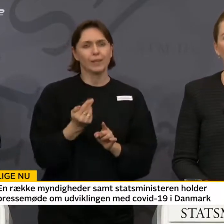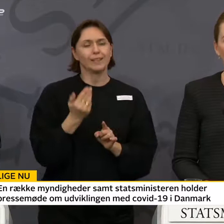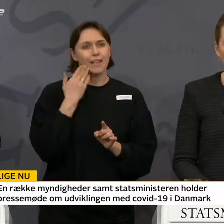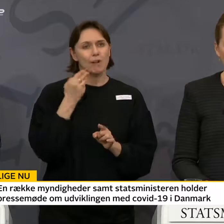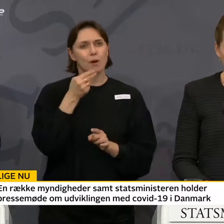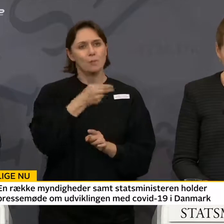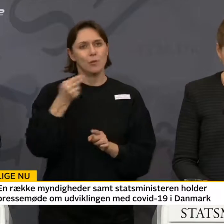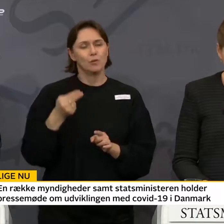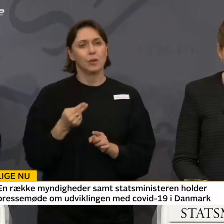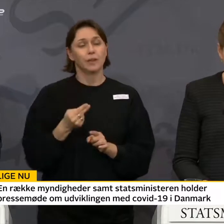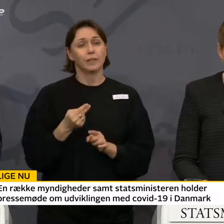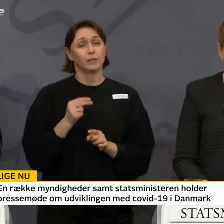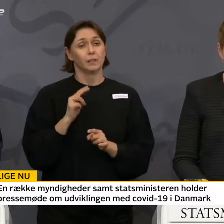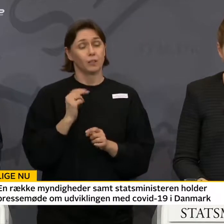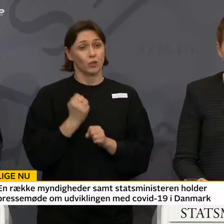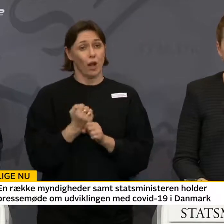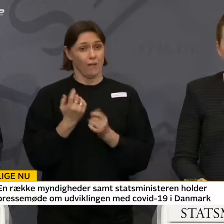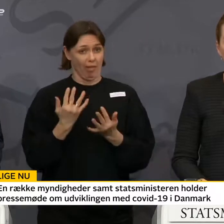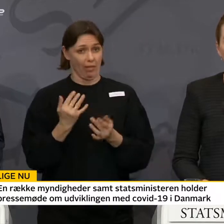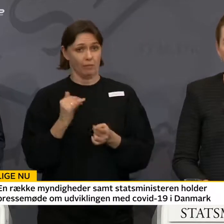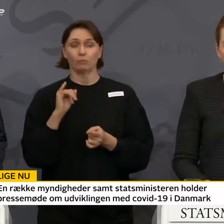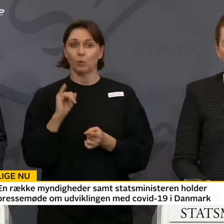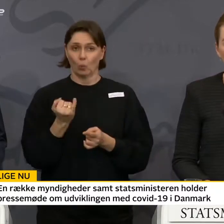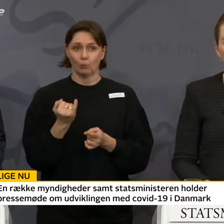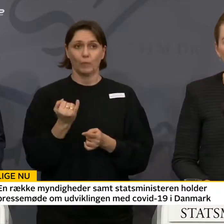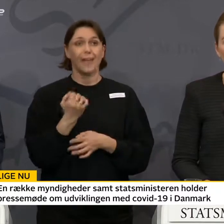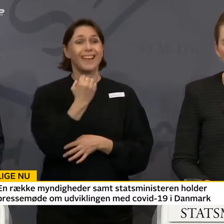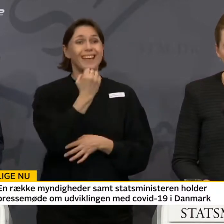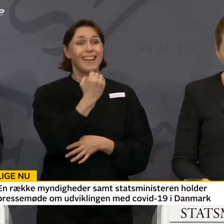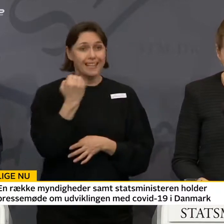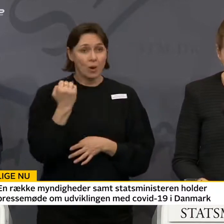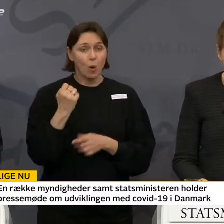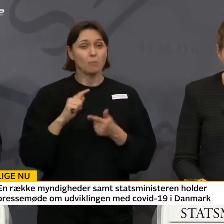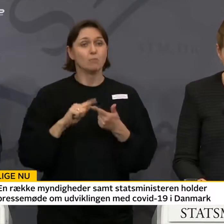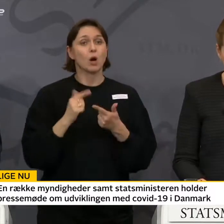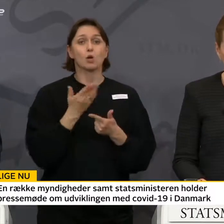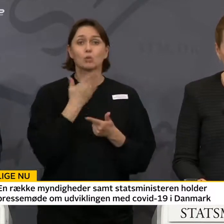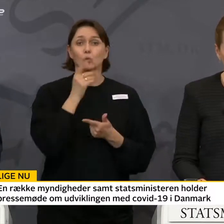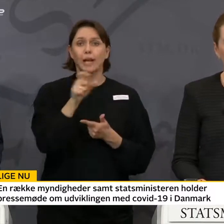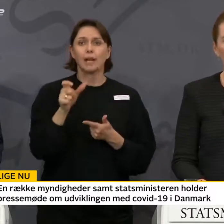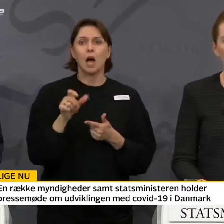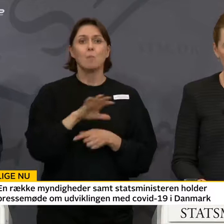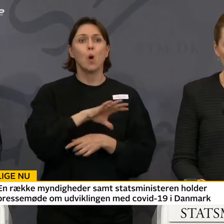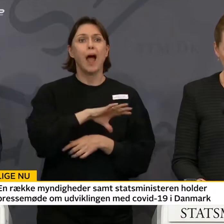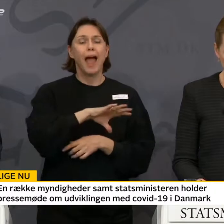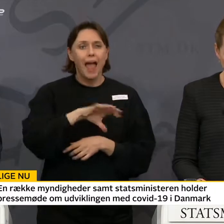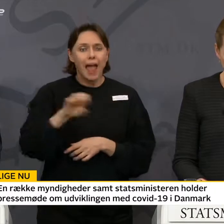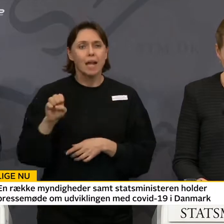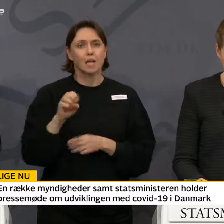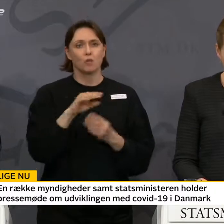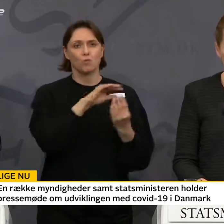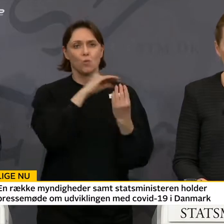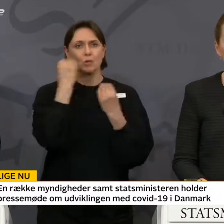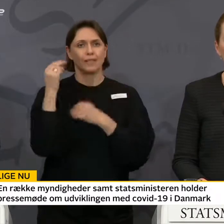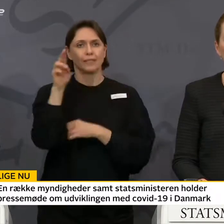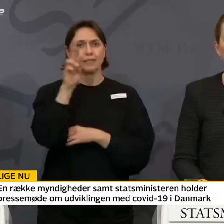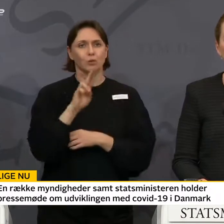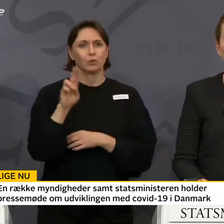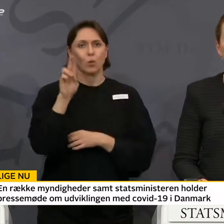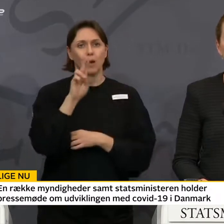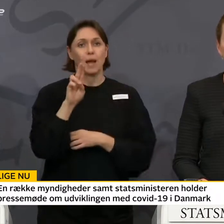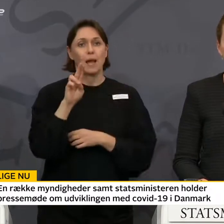følgende skridt. Elever og studerende på alle uddannelsesinstitutioner